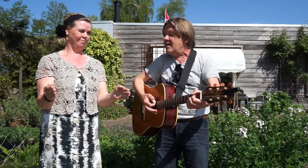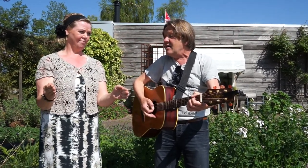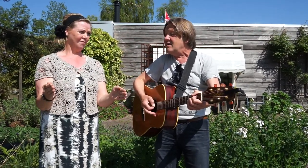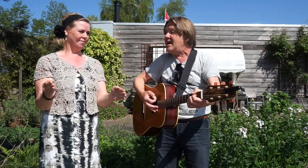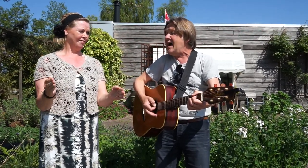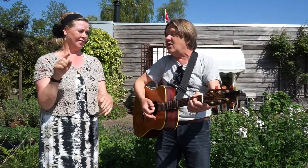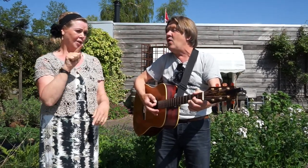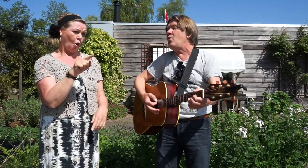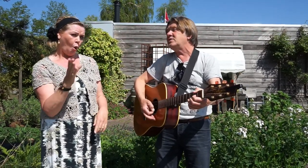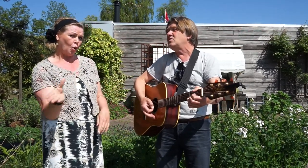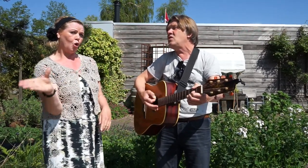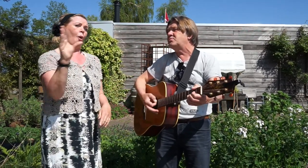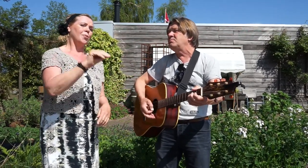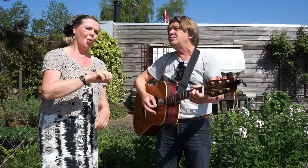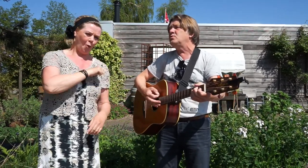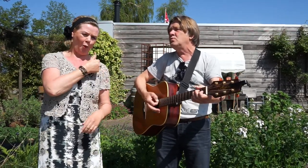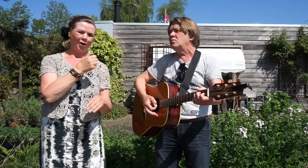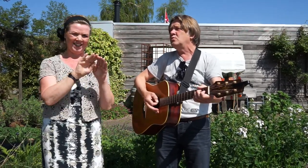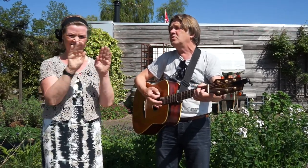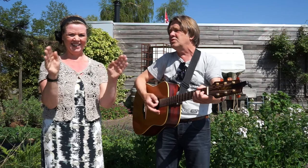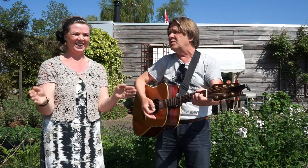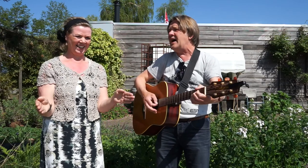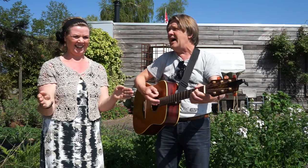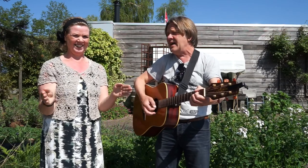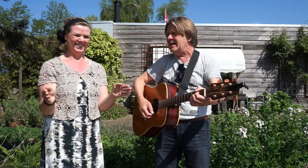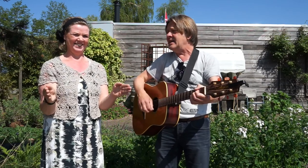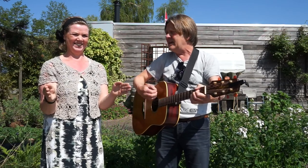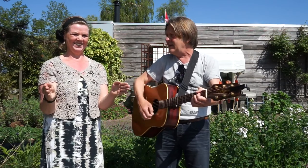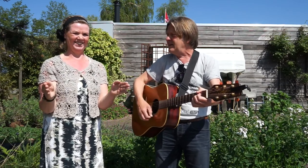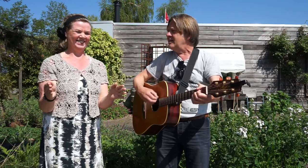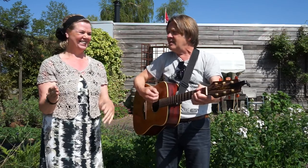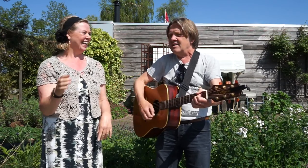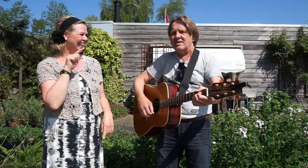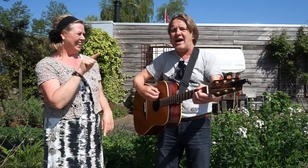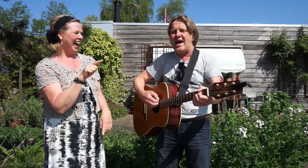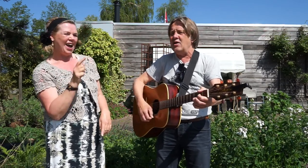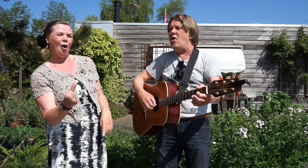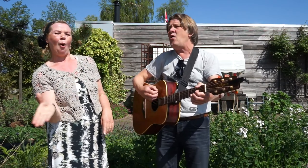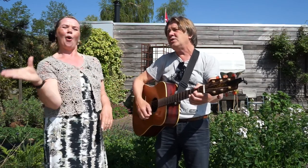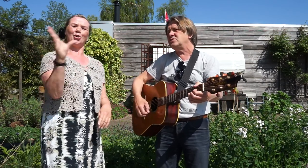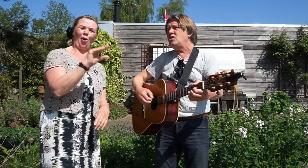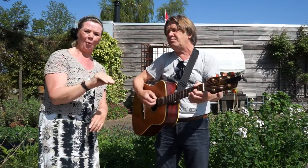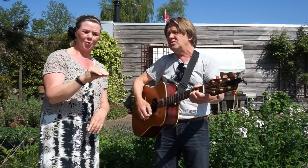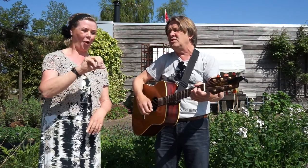Jij hoort op de boerderij. Jij hoort op de